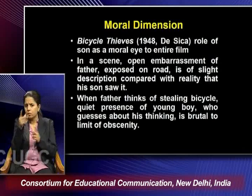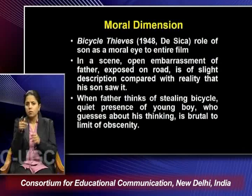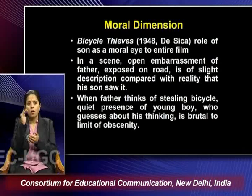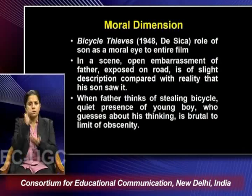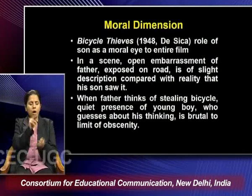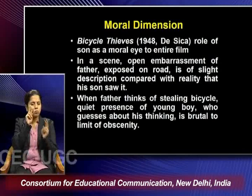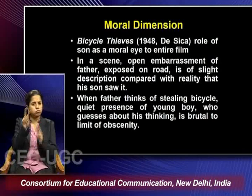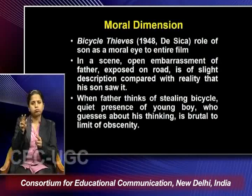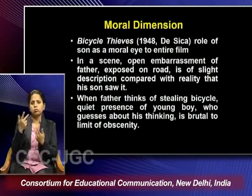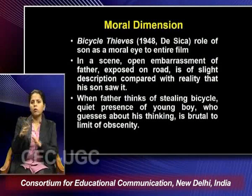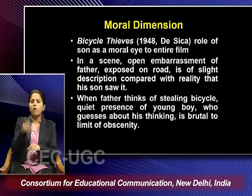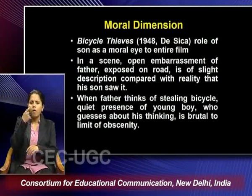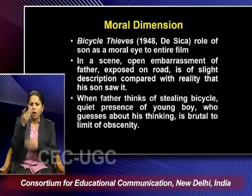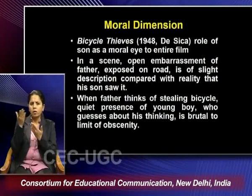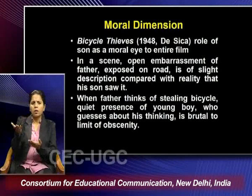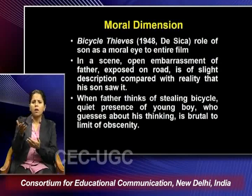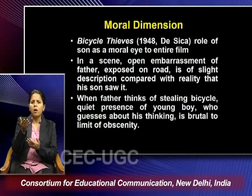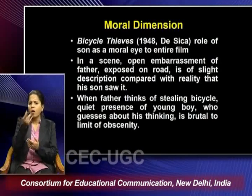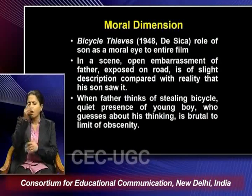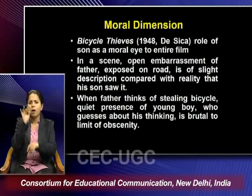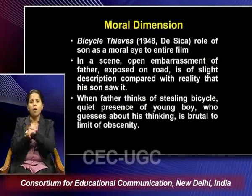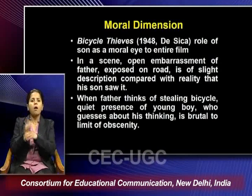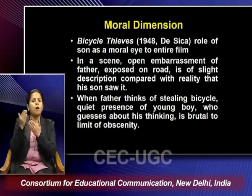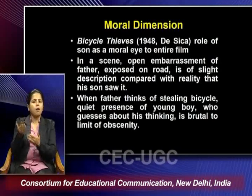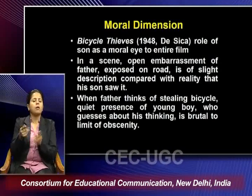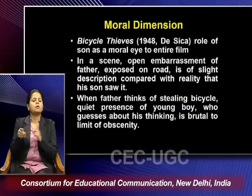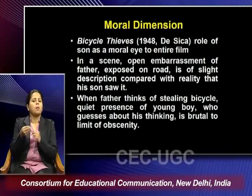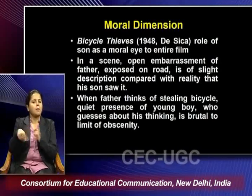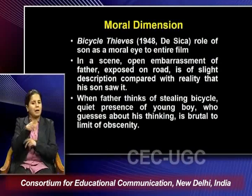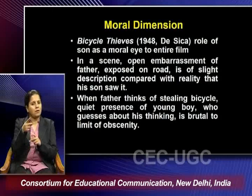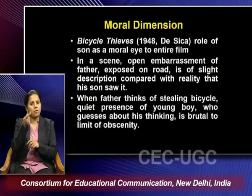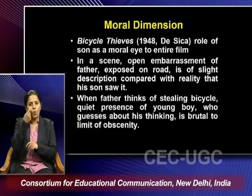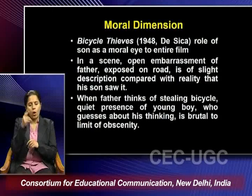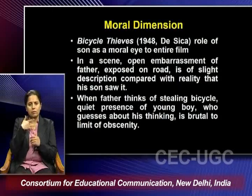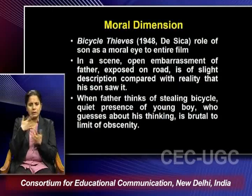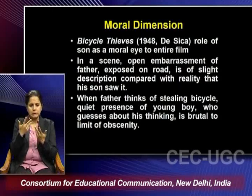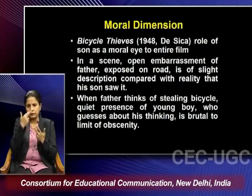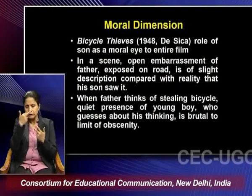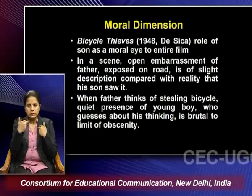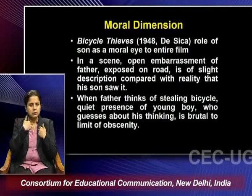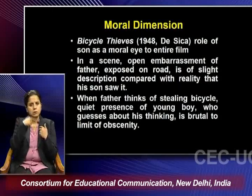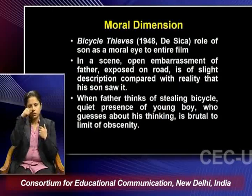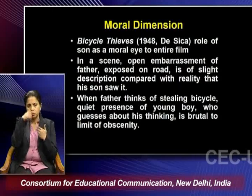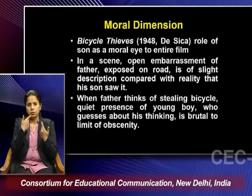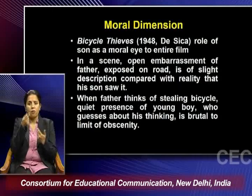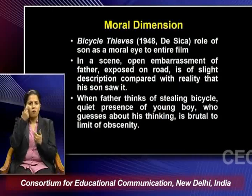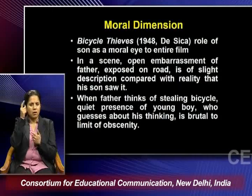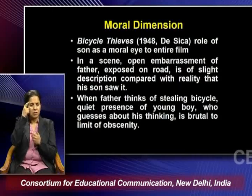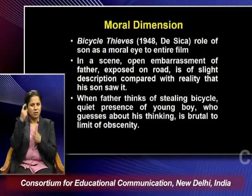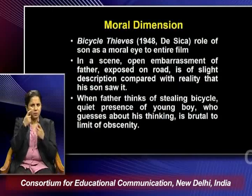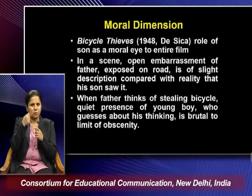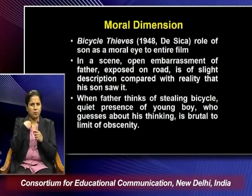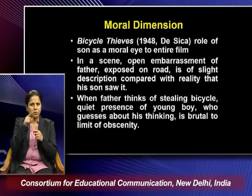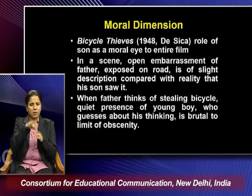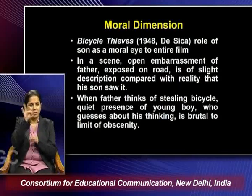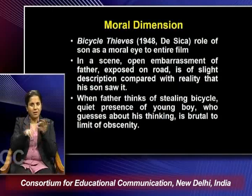to it. So it in a way compounded that that kind of a situation in which father was. And when father was thinking of stealing